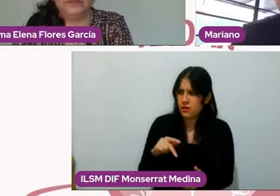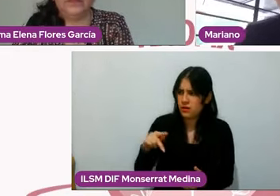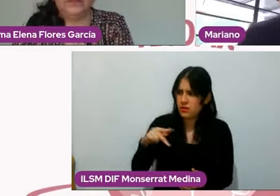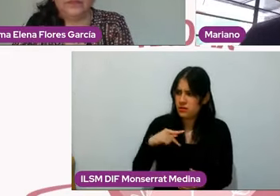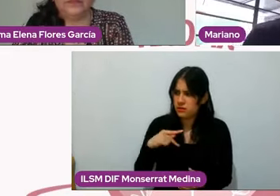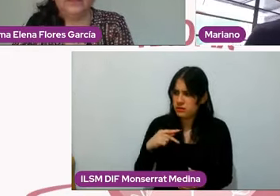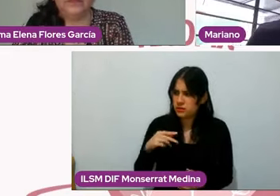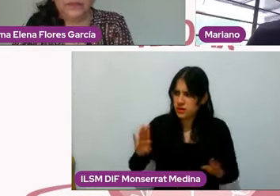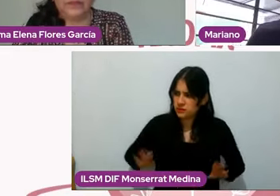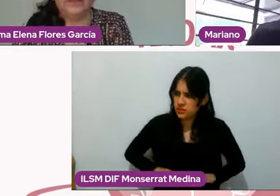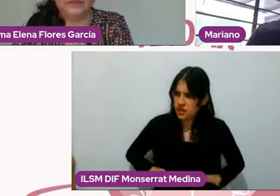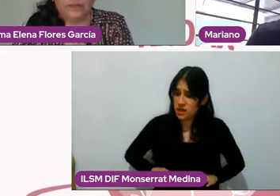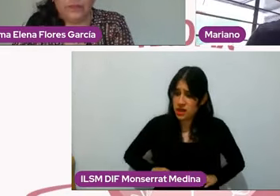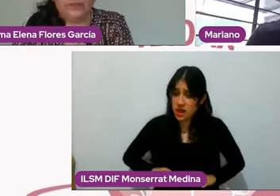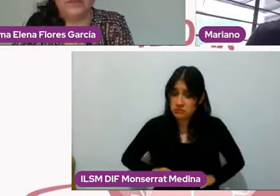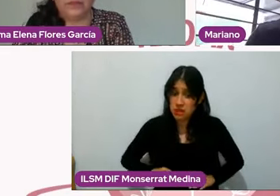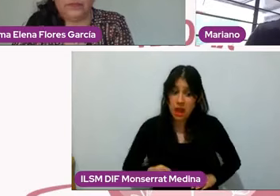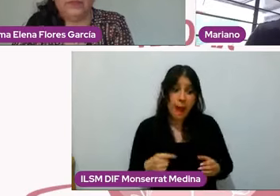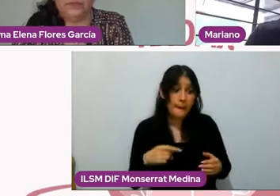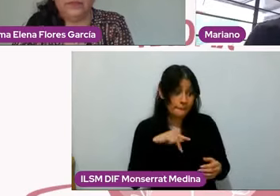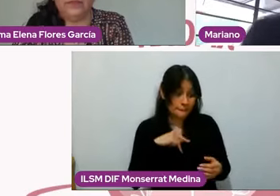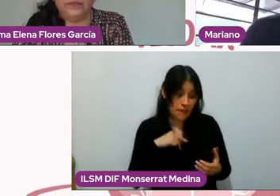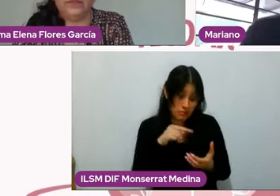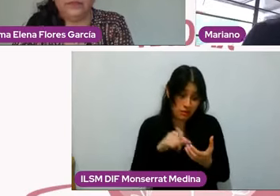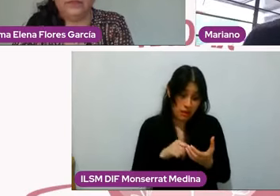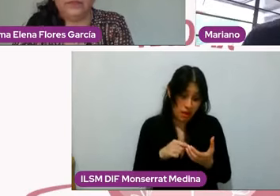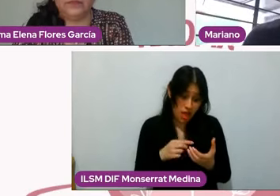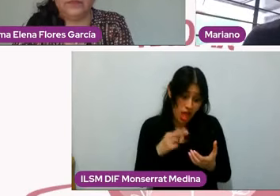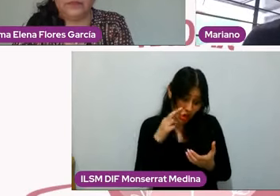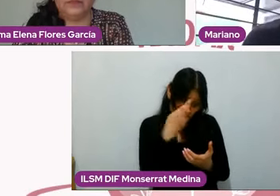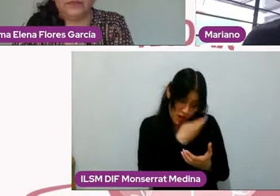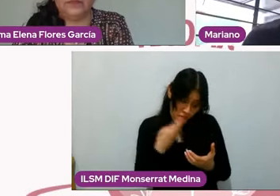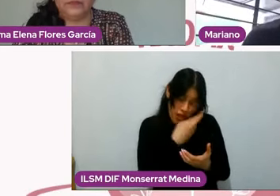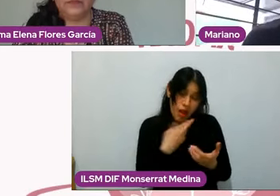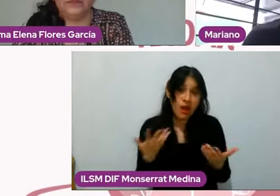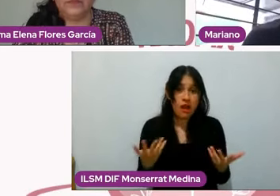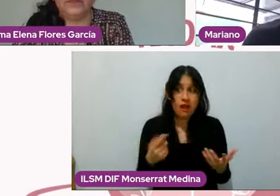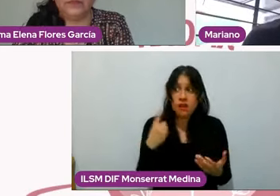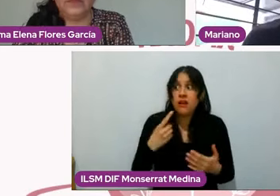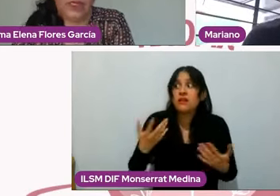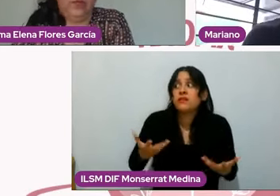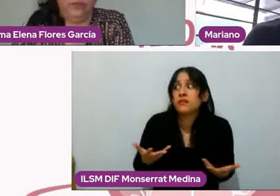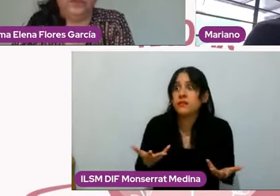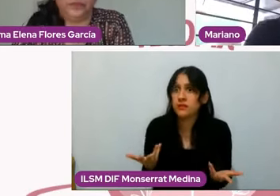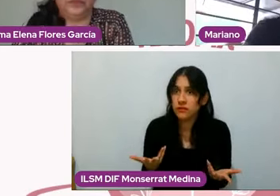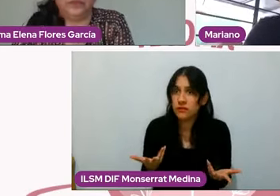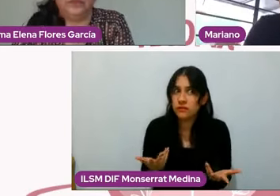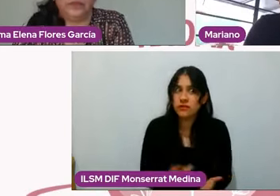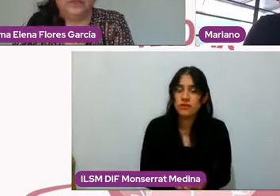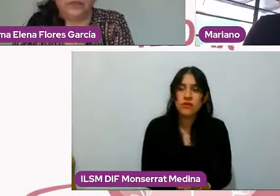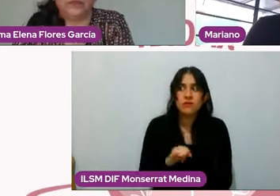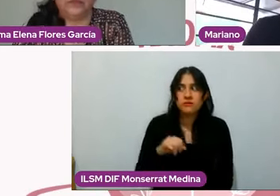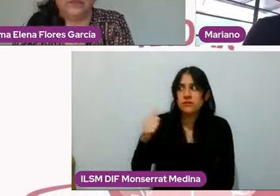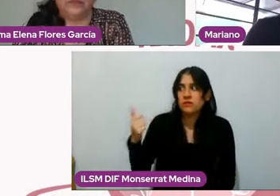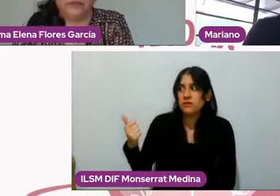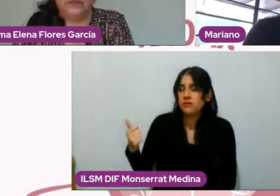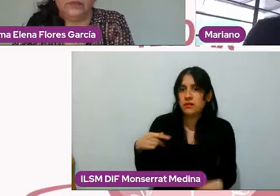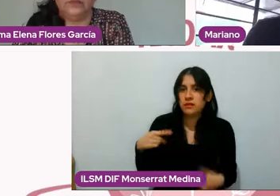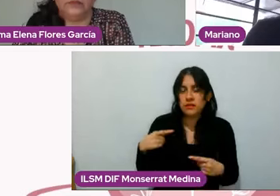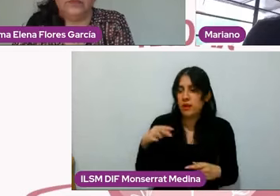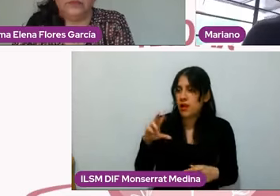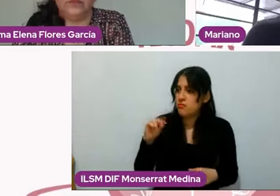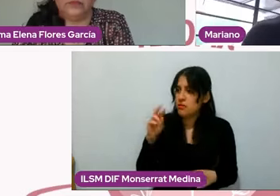revisando el celular. ¿Qué hago con eso? ¿No? O sea, si el otro no se empieza a ser también